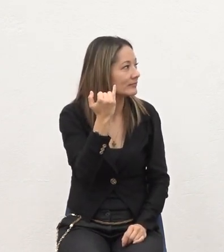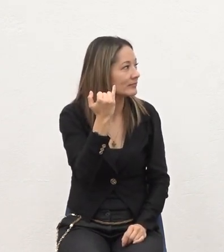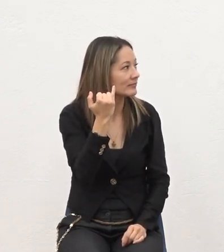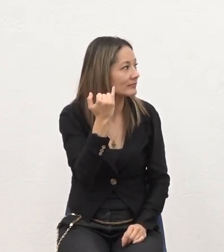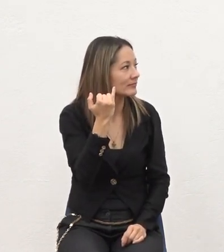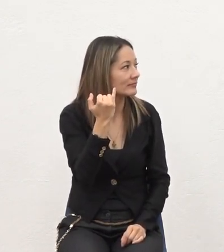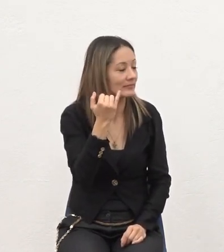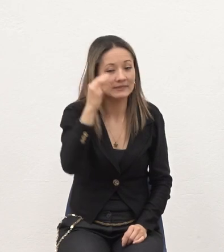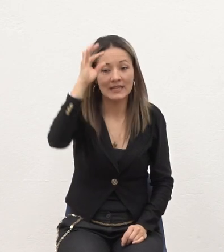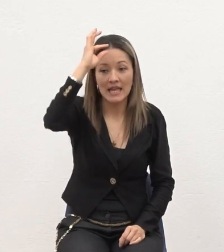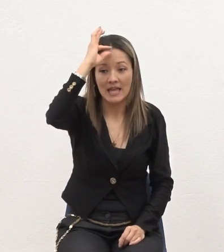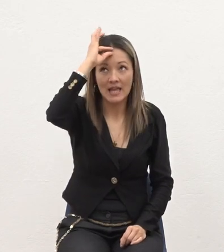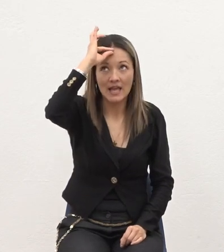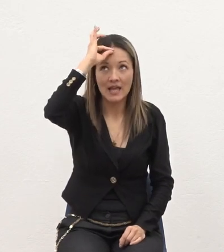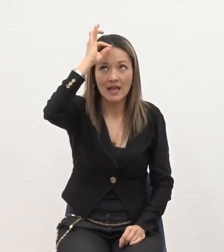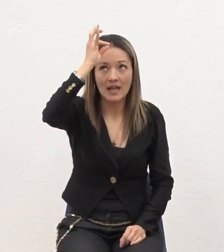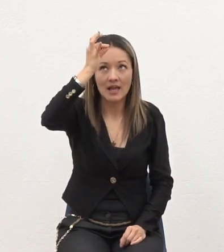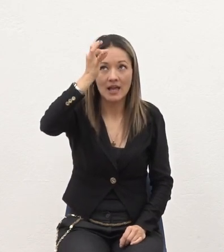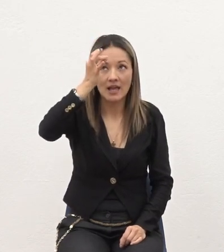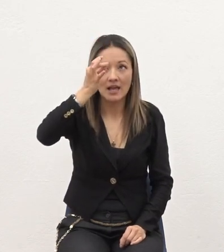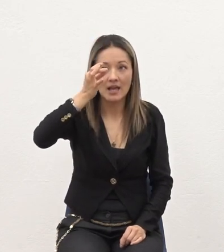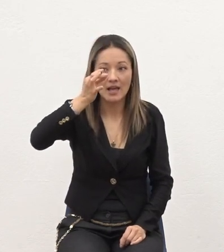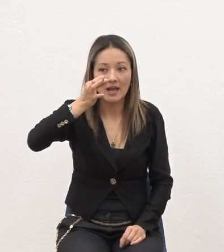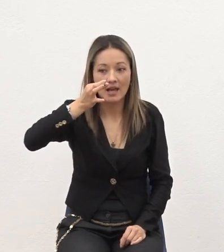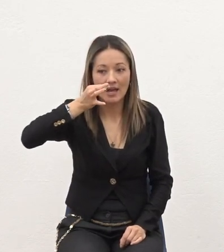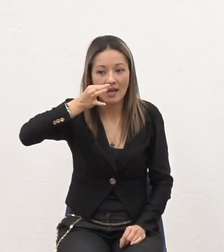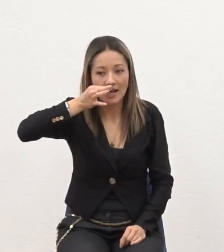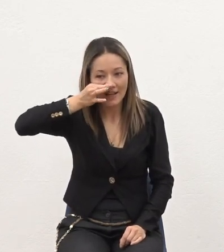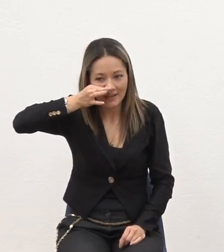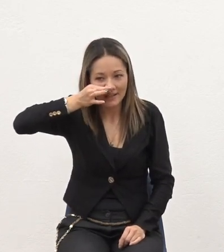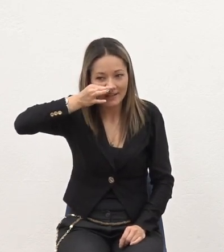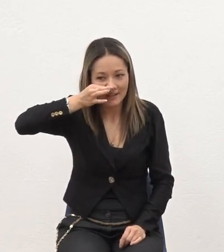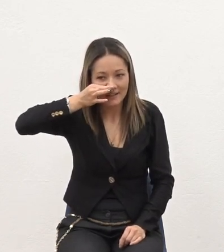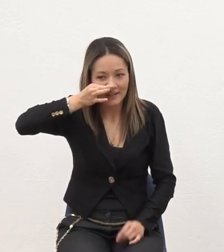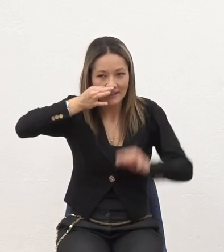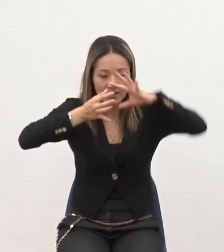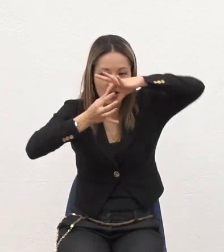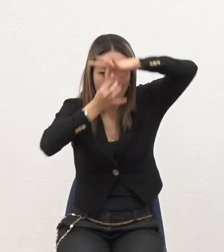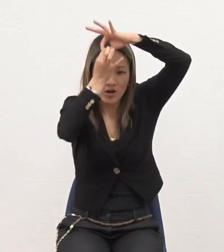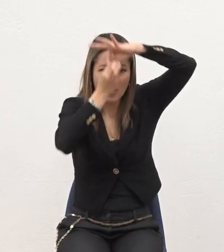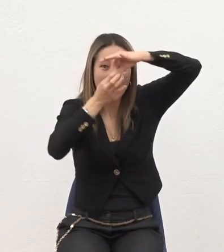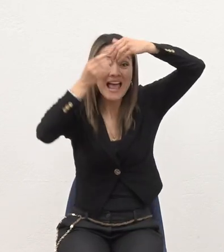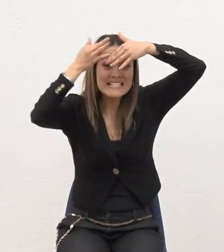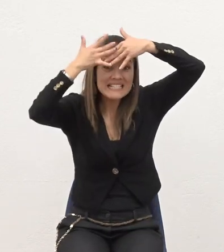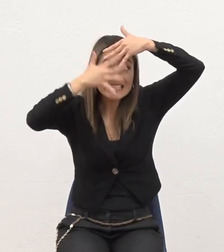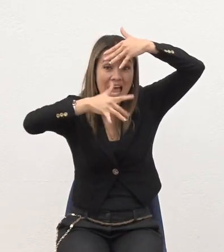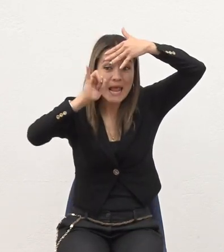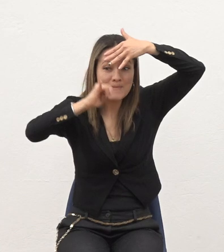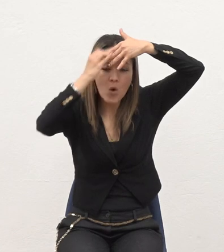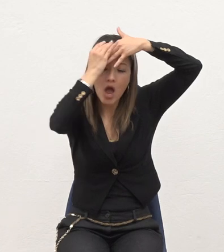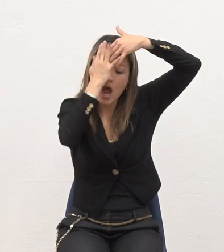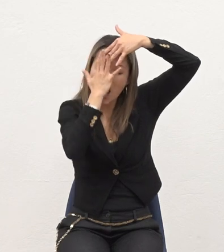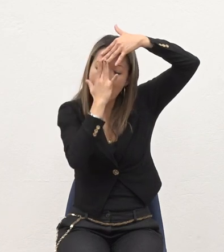Y se doblaba hasta acá Para poder Que haya una irrigación Ya con la misma De arriba hacia abajo